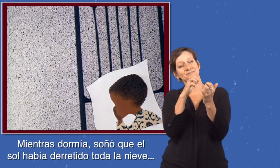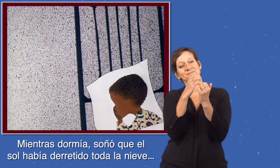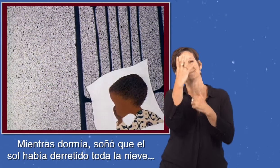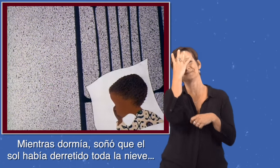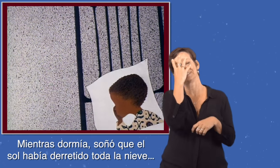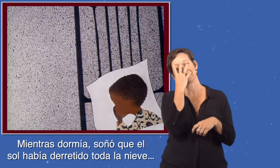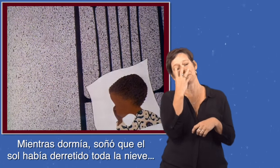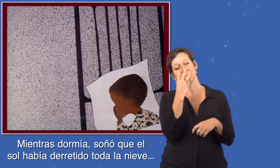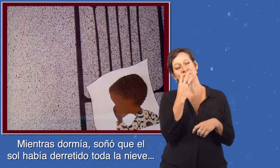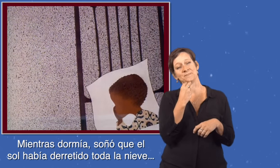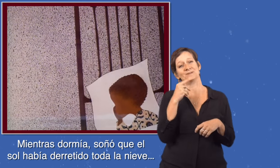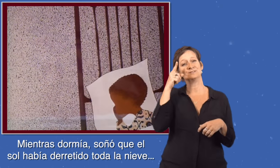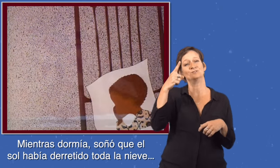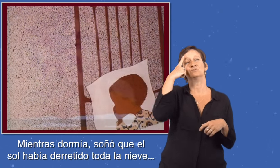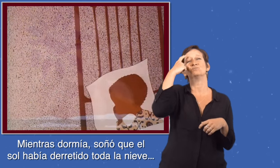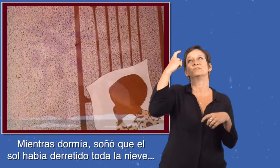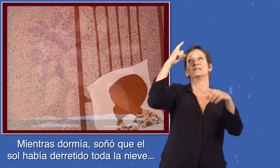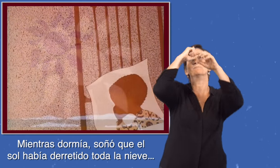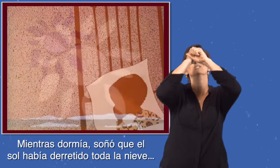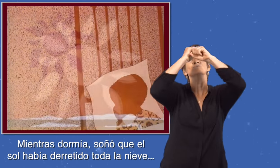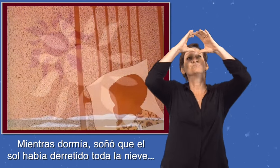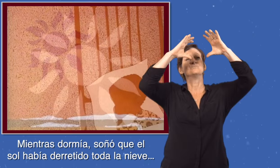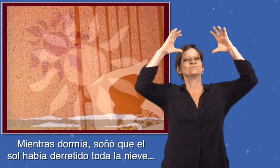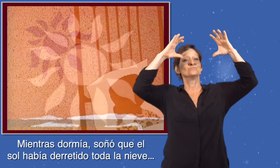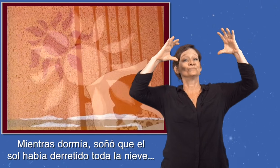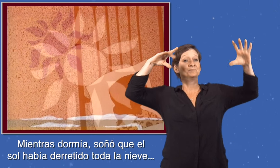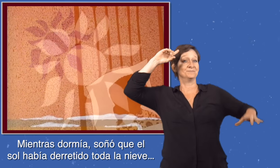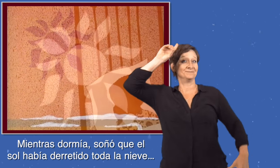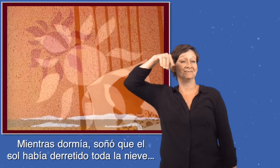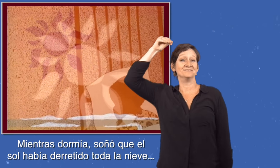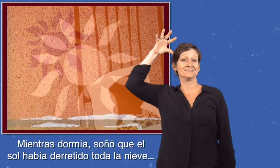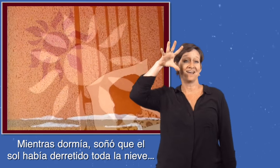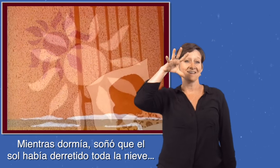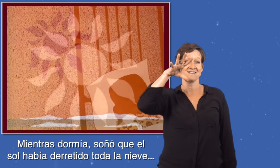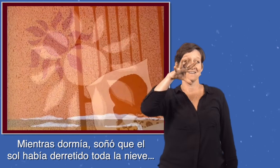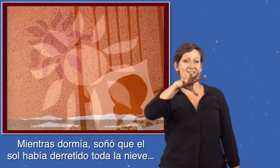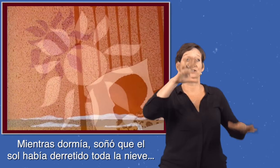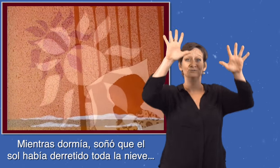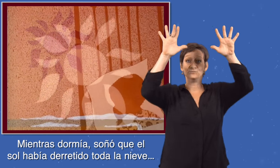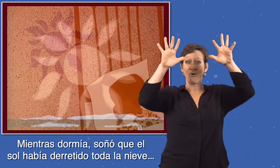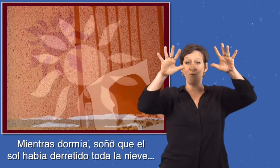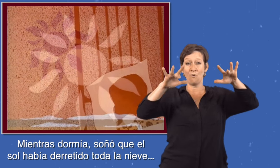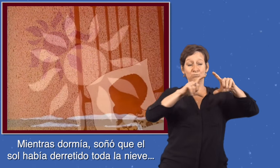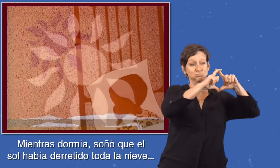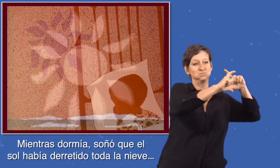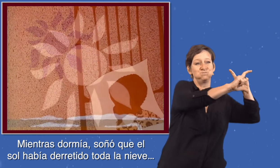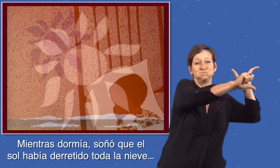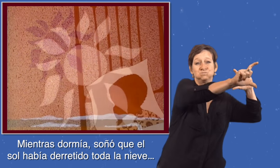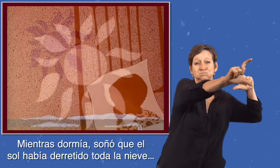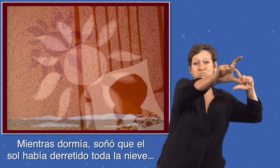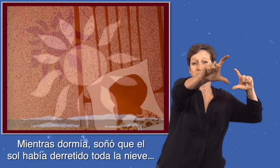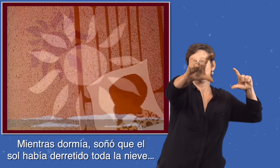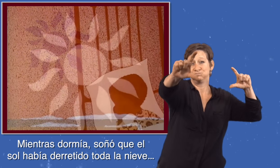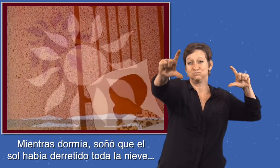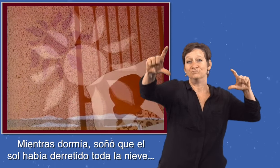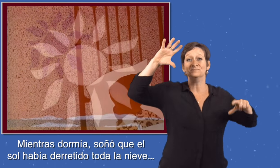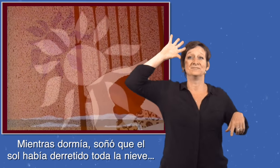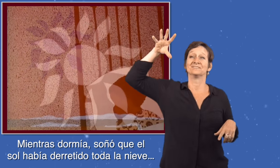Mientras dormía, soñó que el sol había derretido toda la nieve.